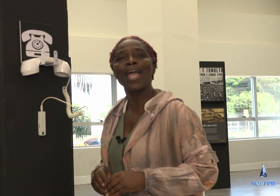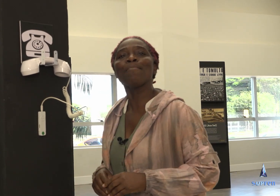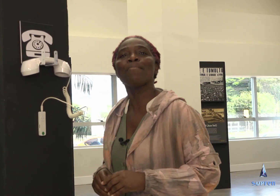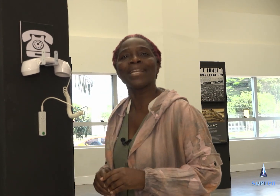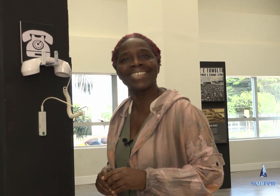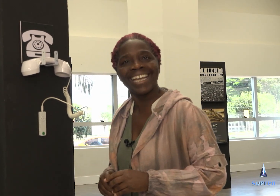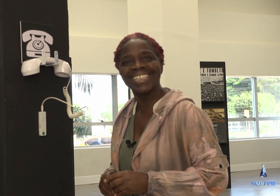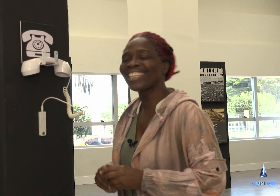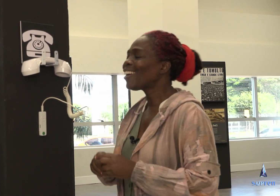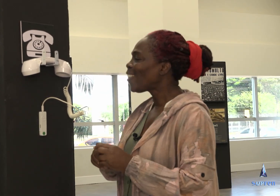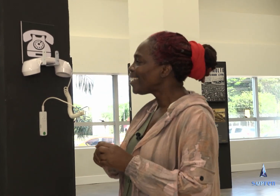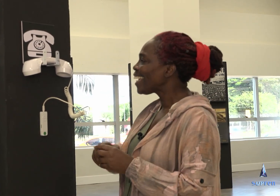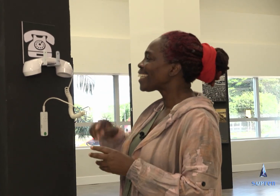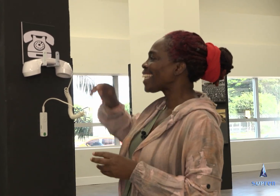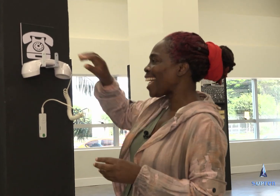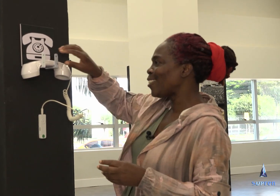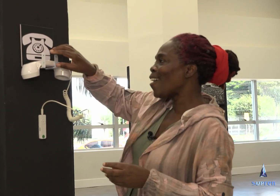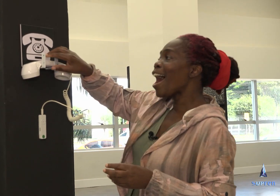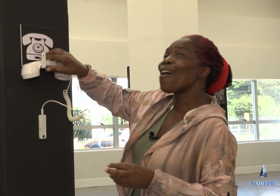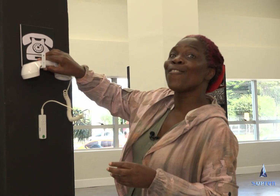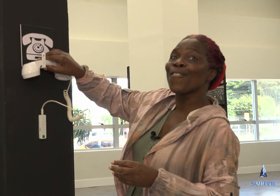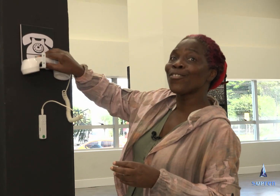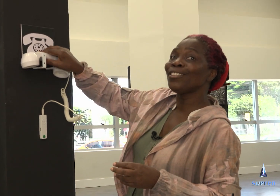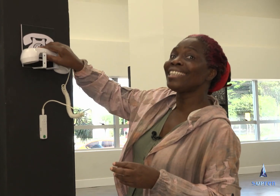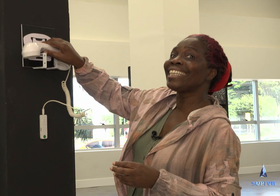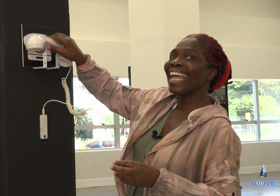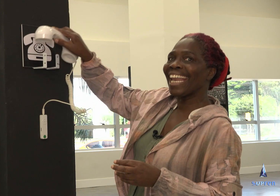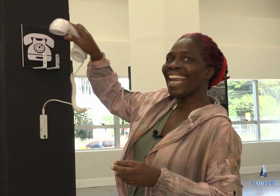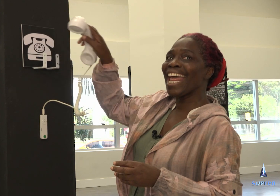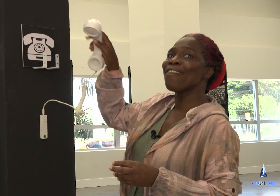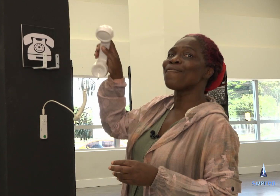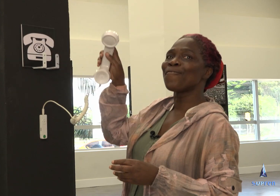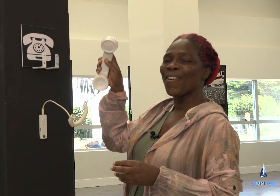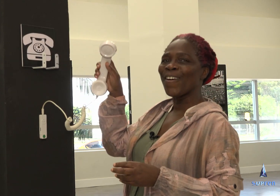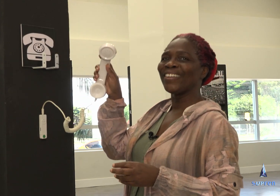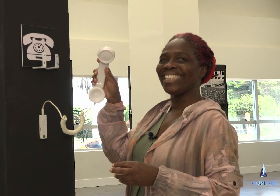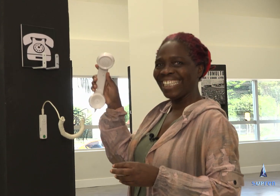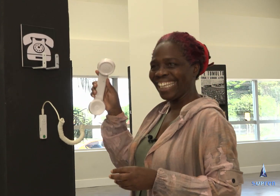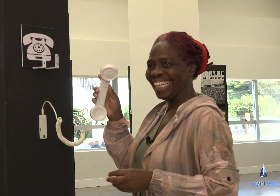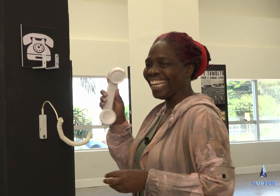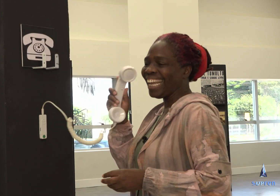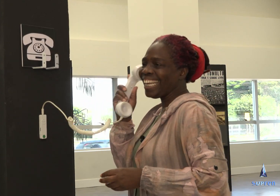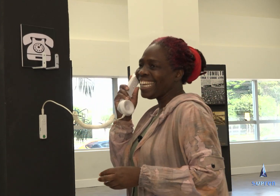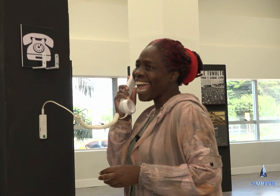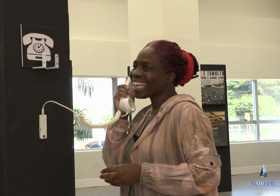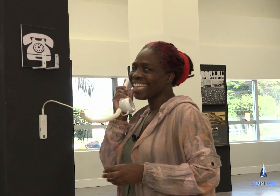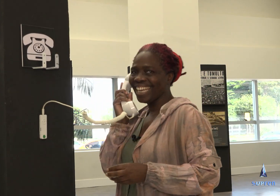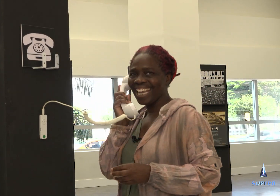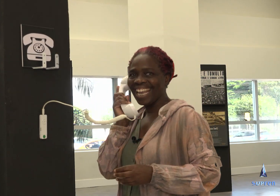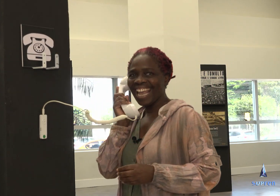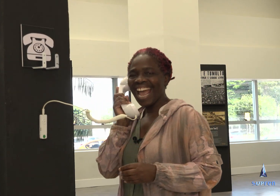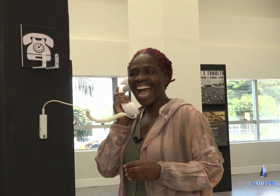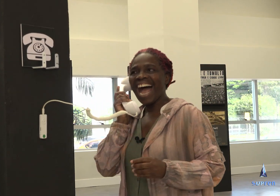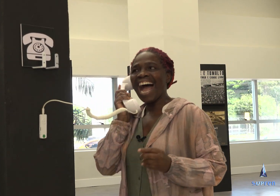MP3 conectado a um telefone. E aqui, a